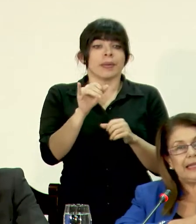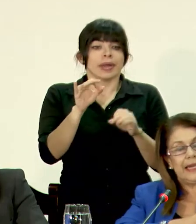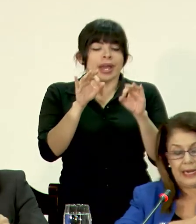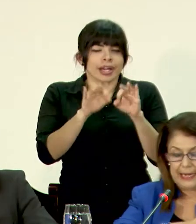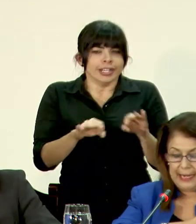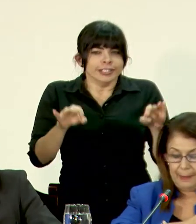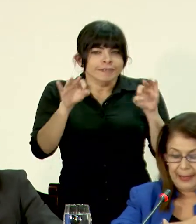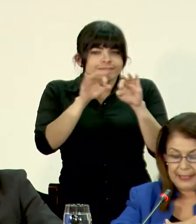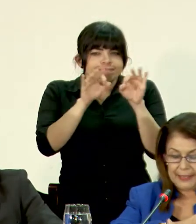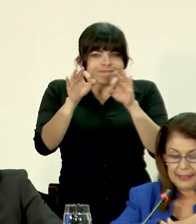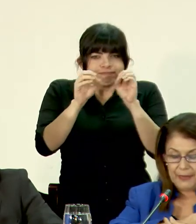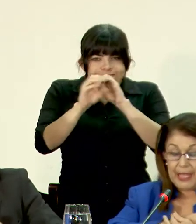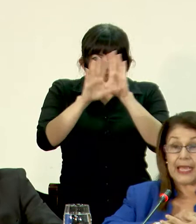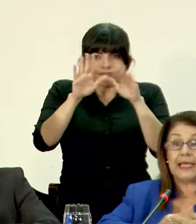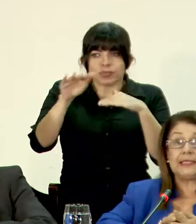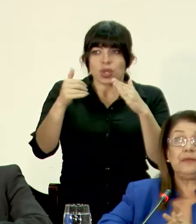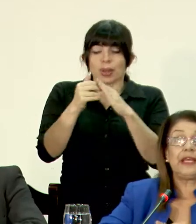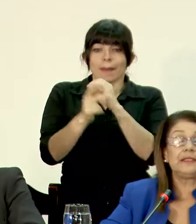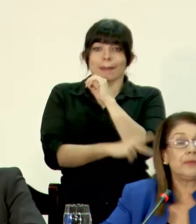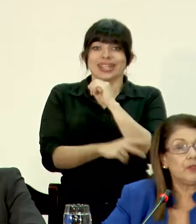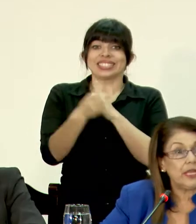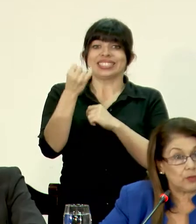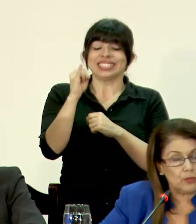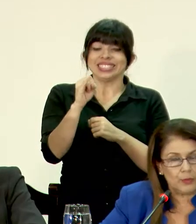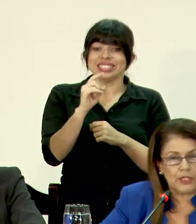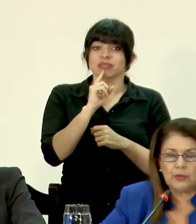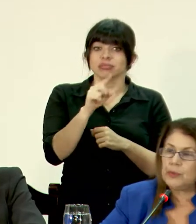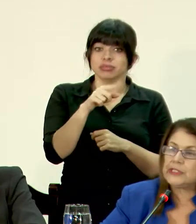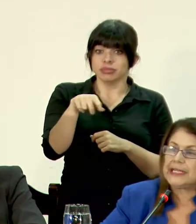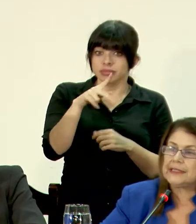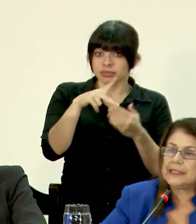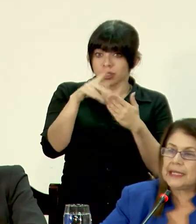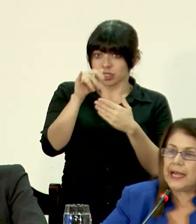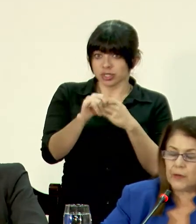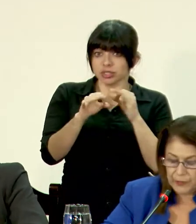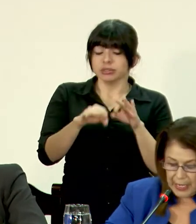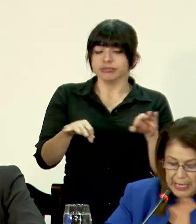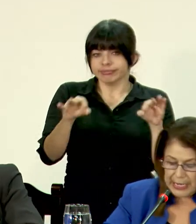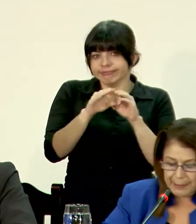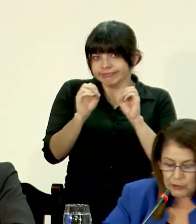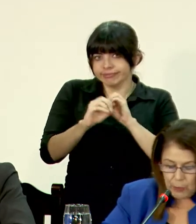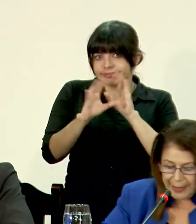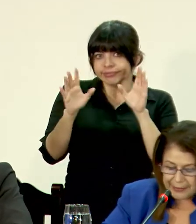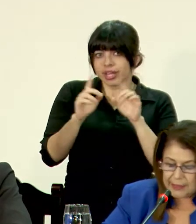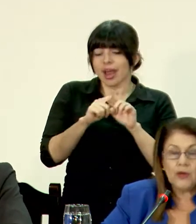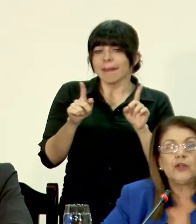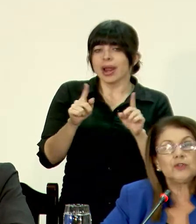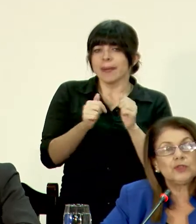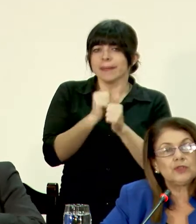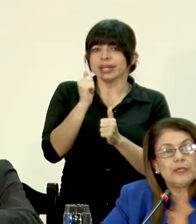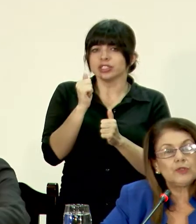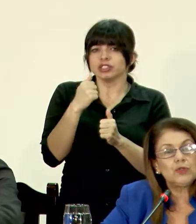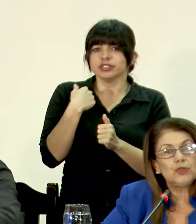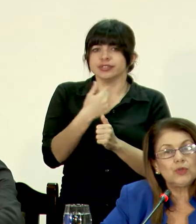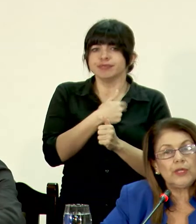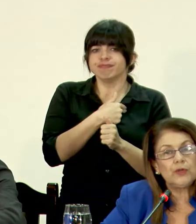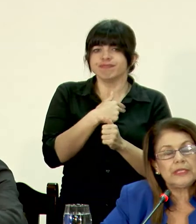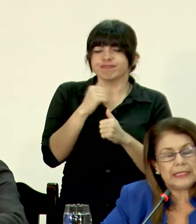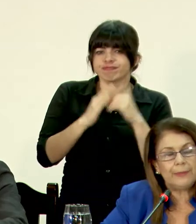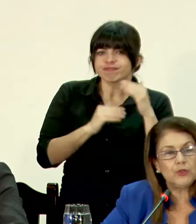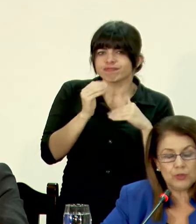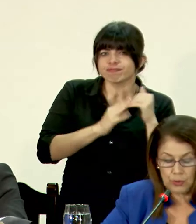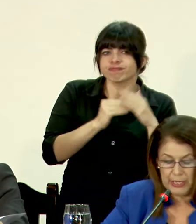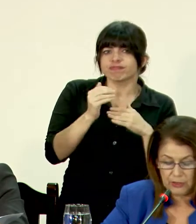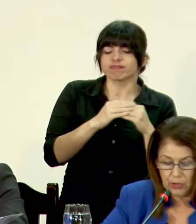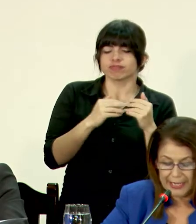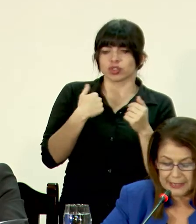importante aclararle al país que si bien este proyecto es un proyecto importante, claro, la mayor parte de lo que nosotros hemos construido